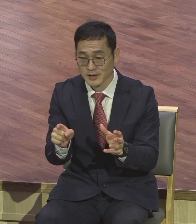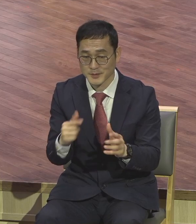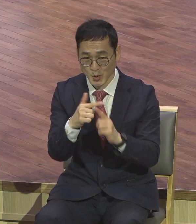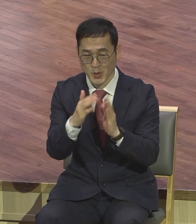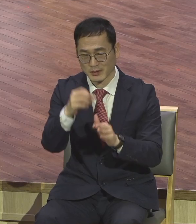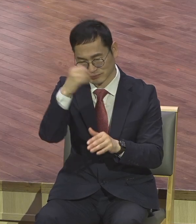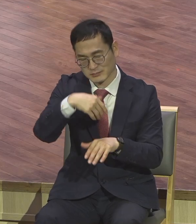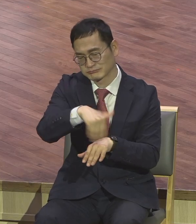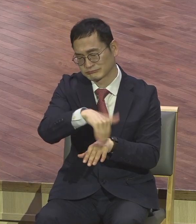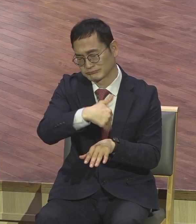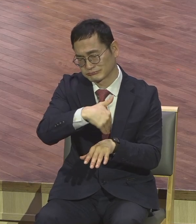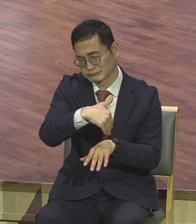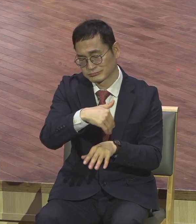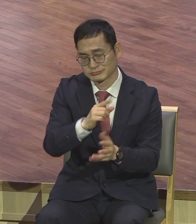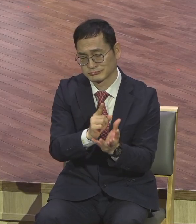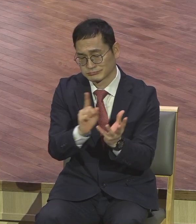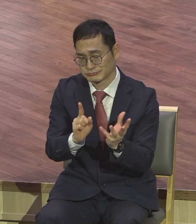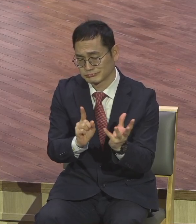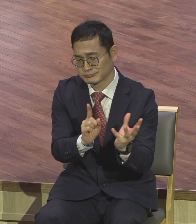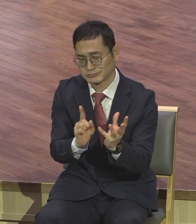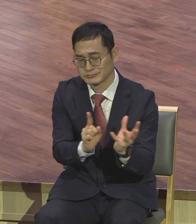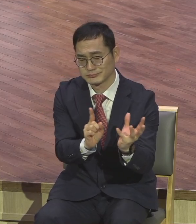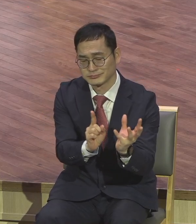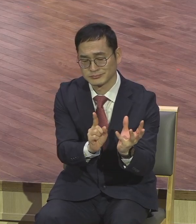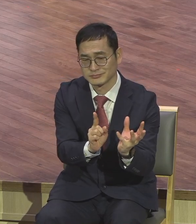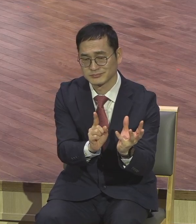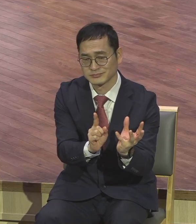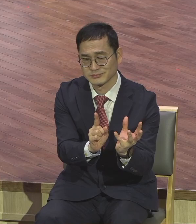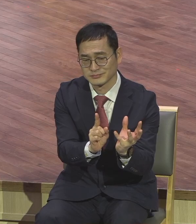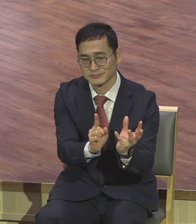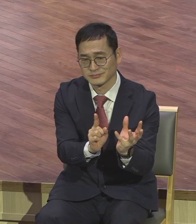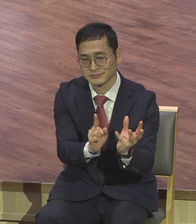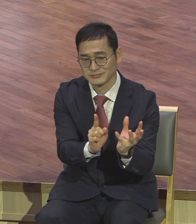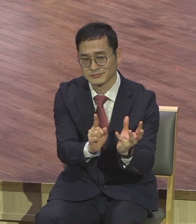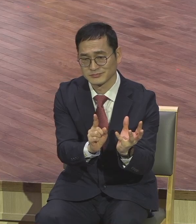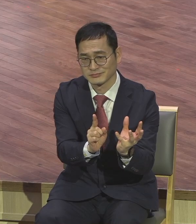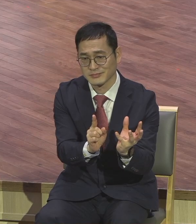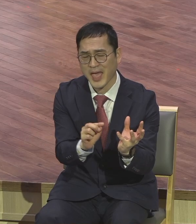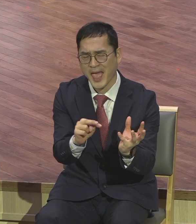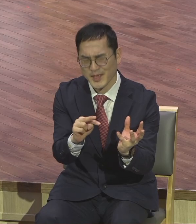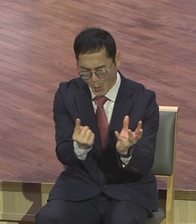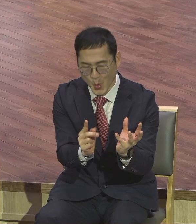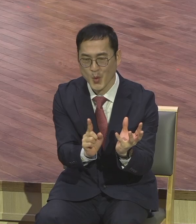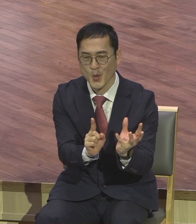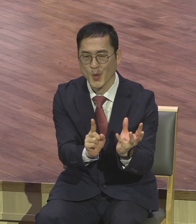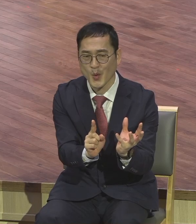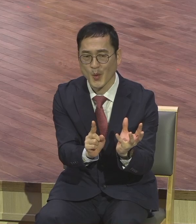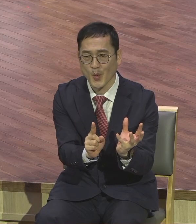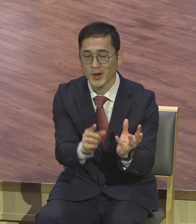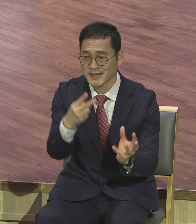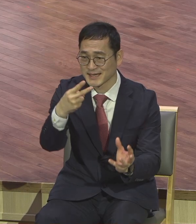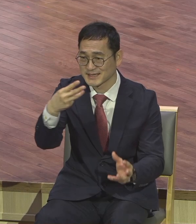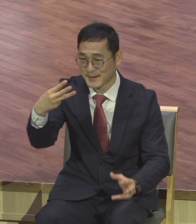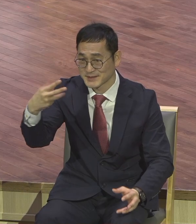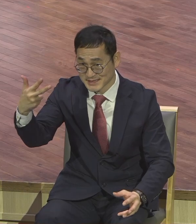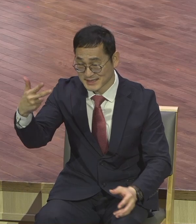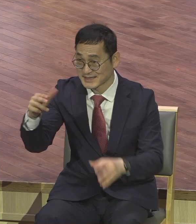이런 수준이 있다랄지라도 보금 운동의 주역 237 나라 살리는 이런